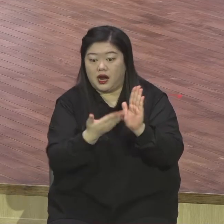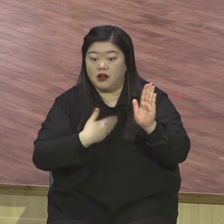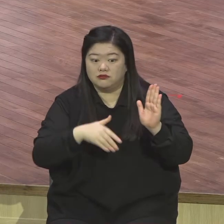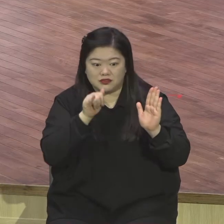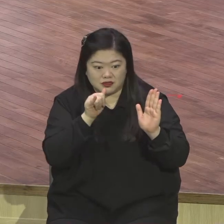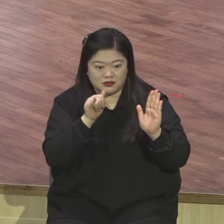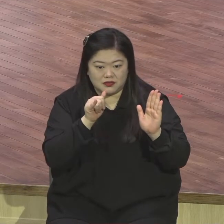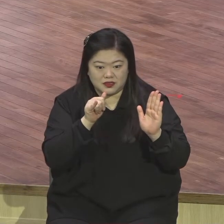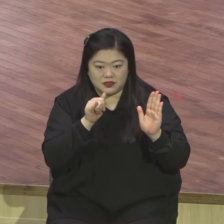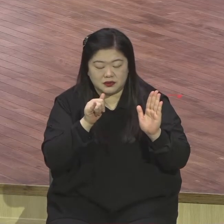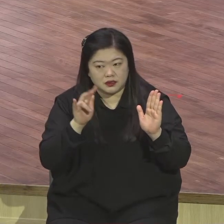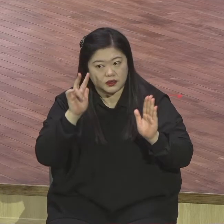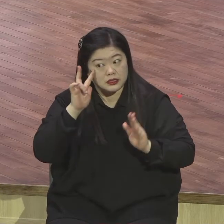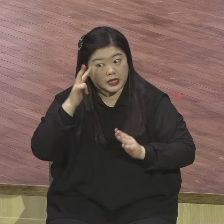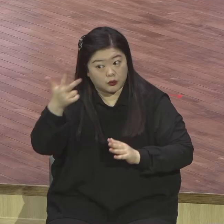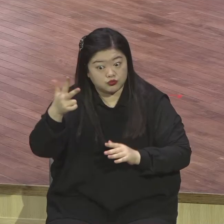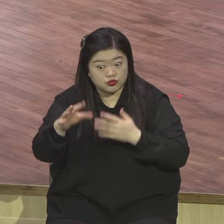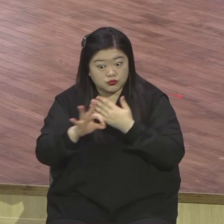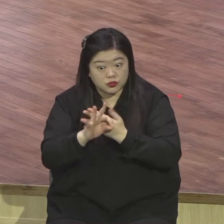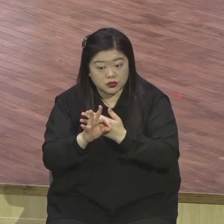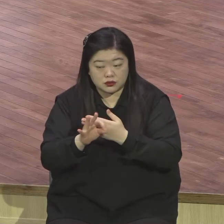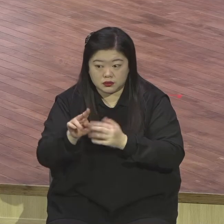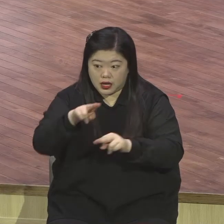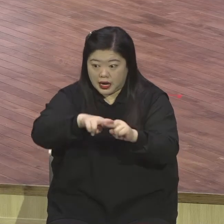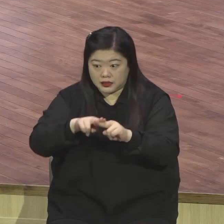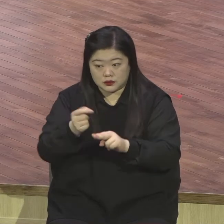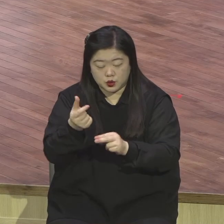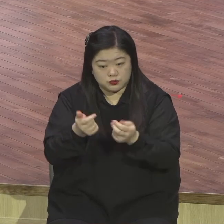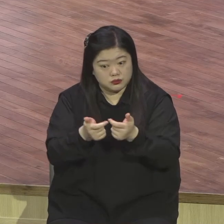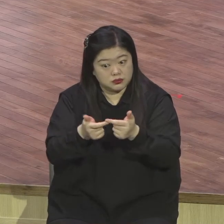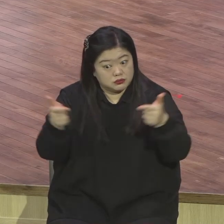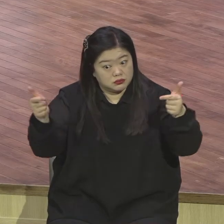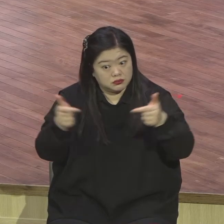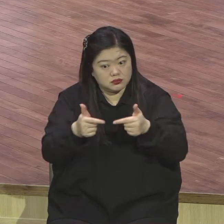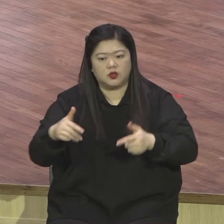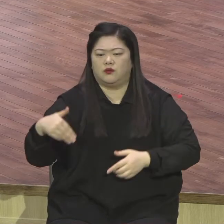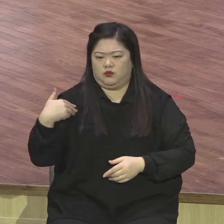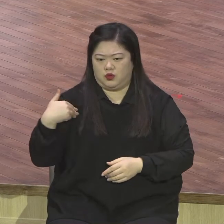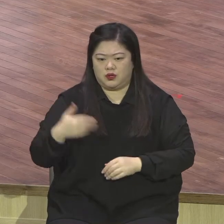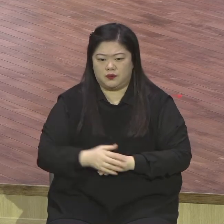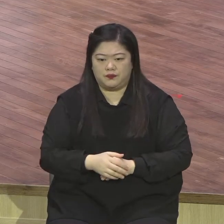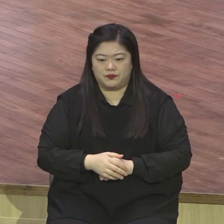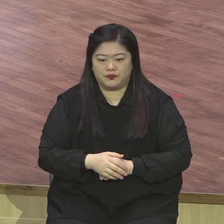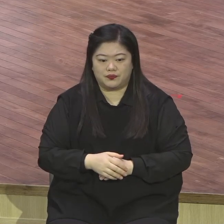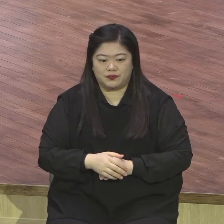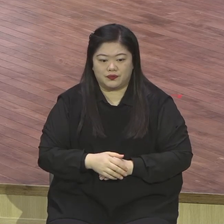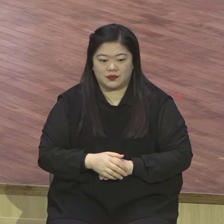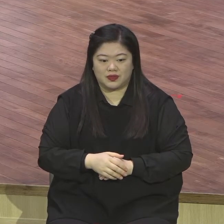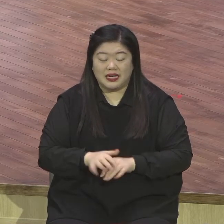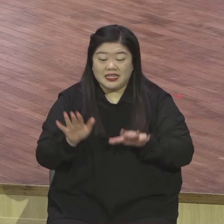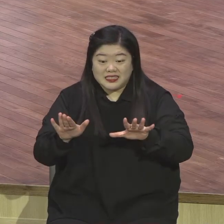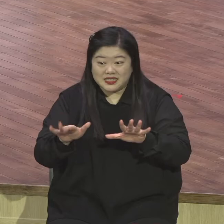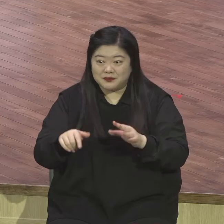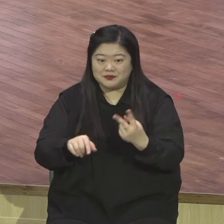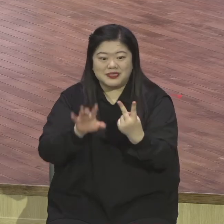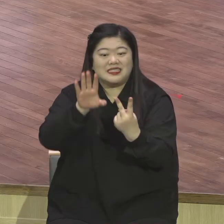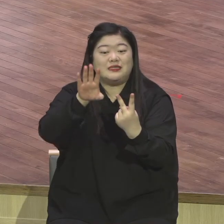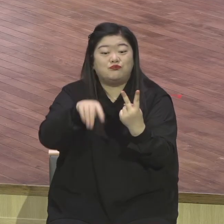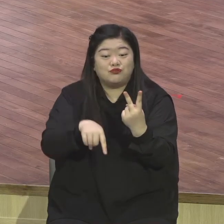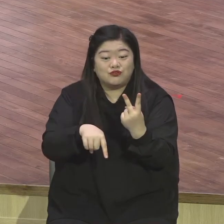우리 성도들 함께 다 예배를 할 수 있지 않겠냐. 산부 예배 드리려고 지금 제가 들어오는데 벌써부터 입구에